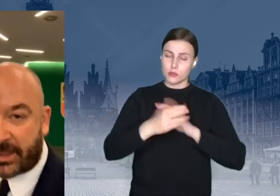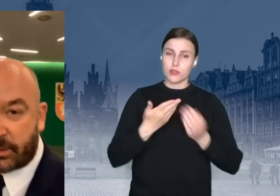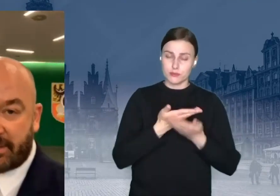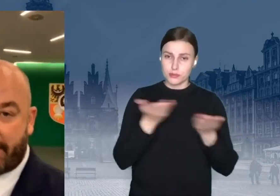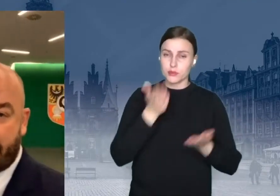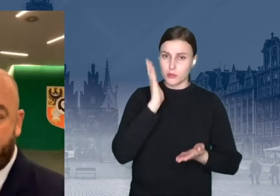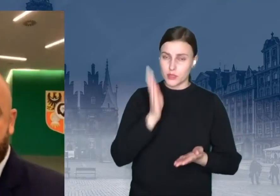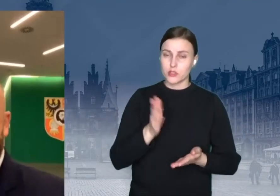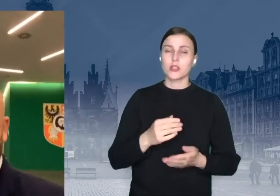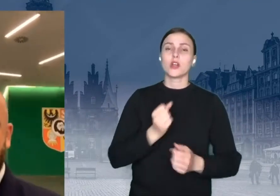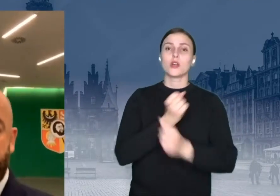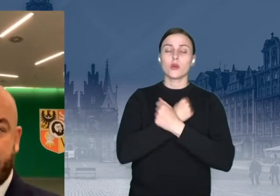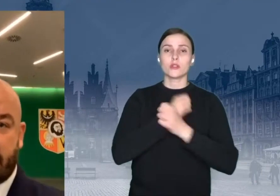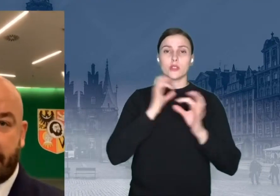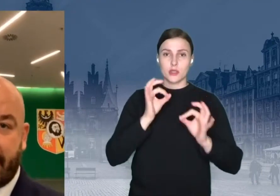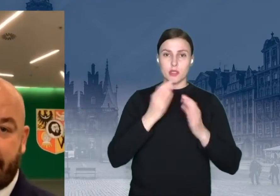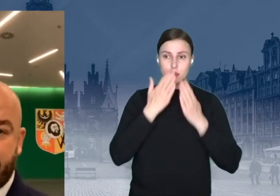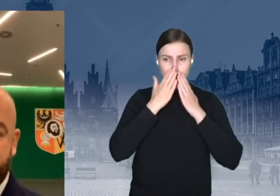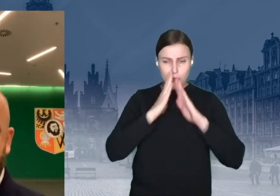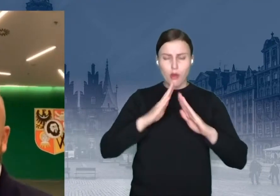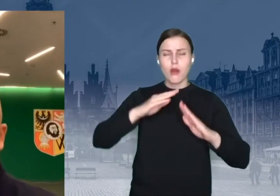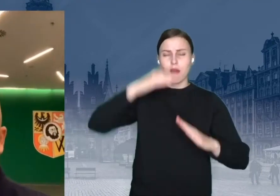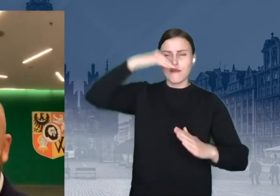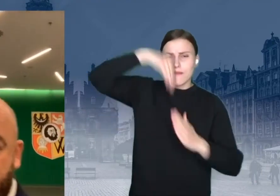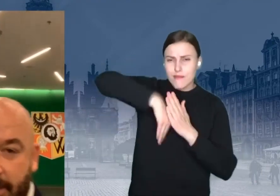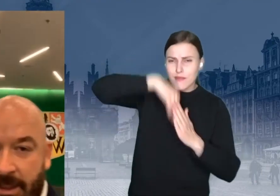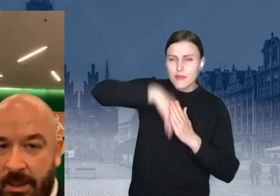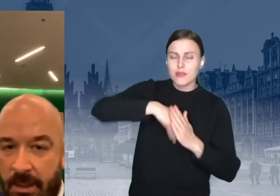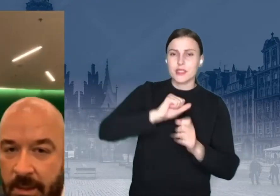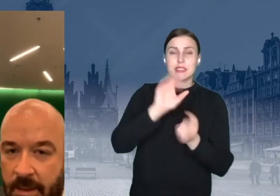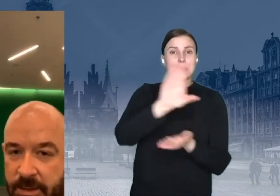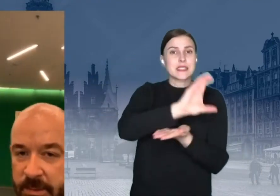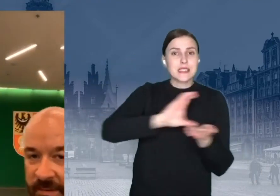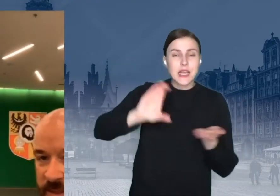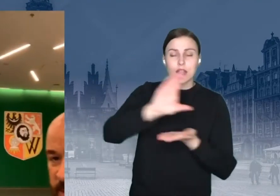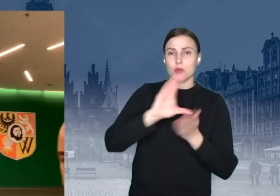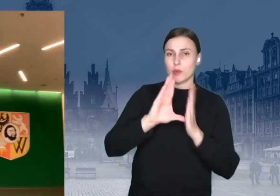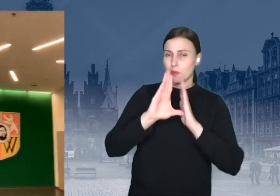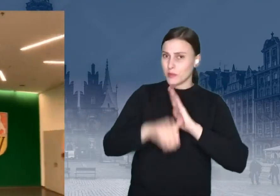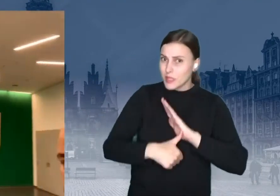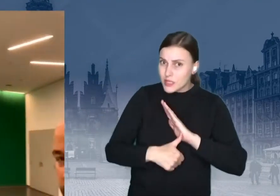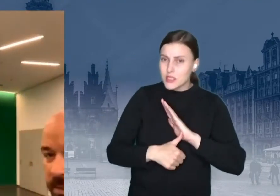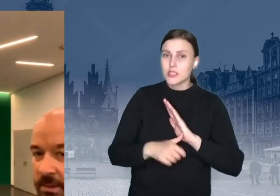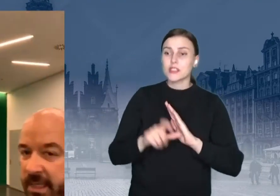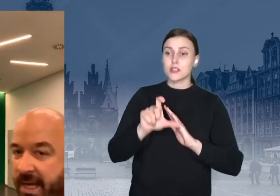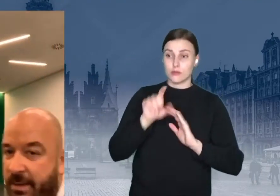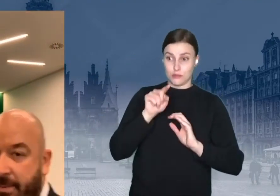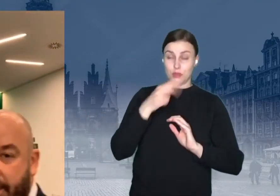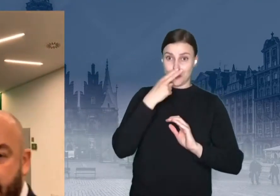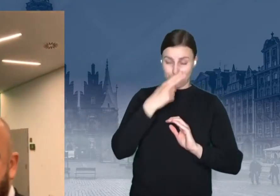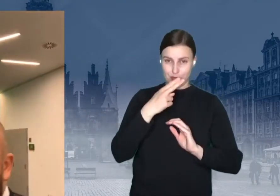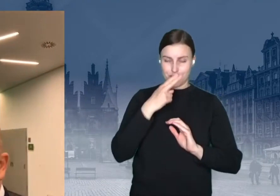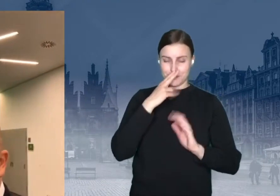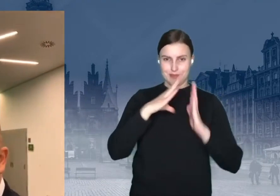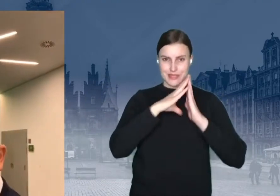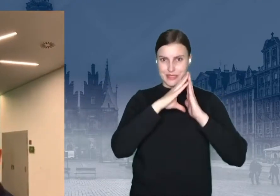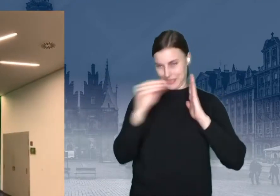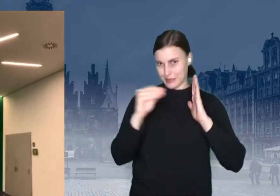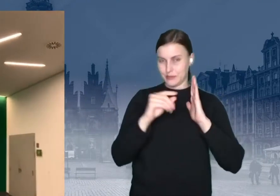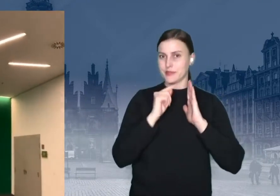Jeszcze raz pokazuję Wam bebechy. Jesteśmy na Stadionie Miejskim, o czym świadczy ten oto piękny herb